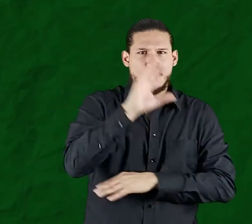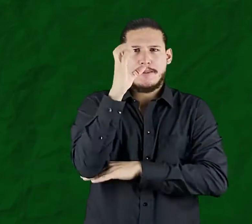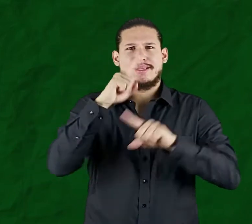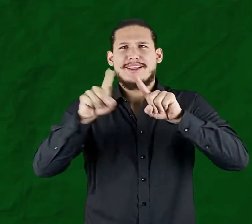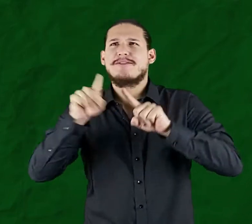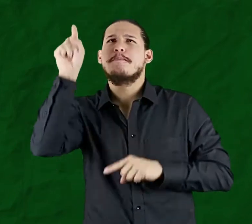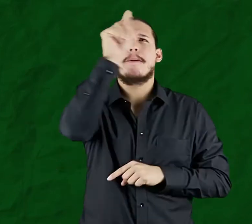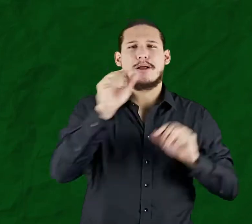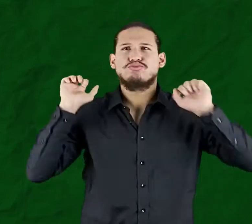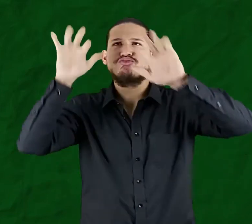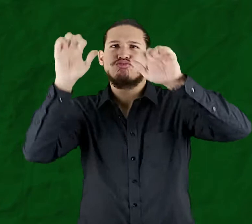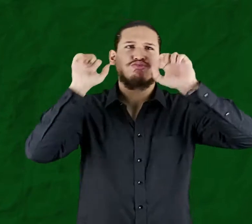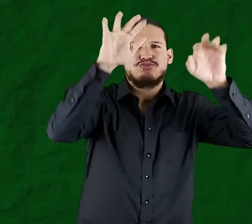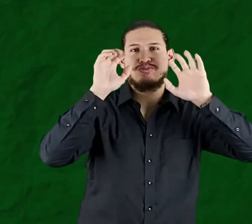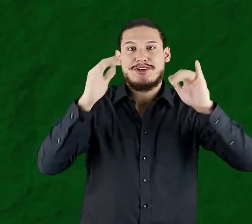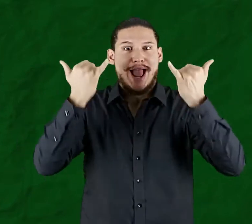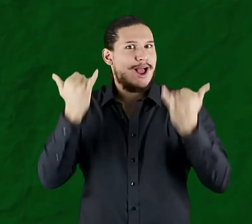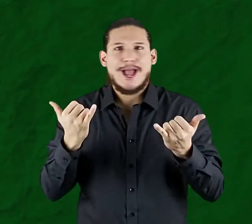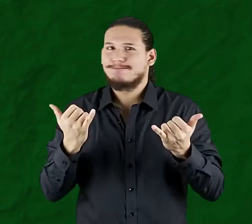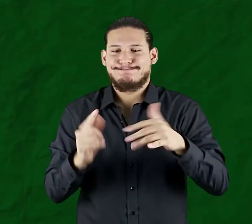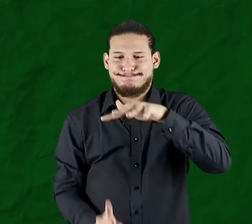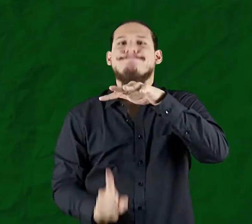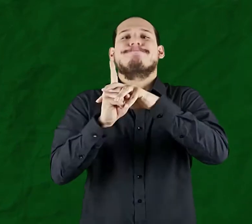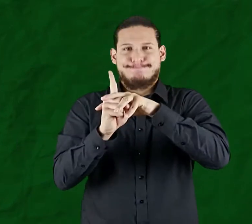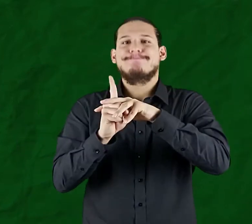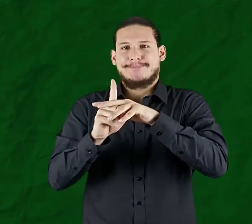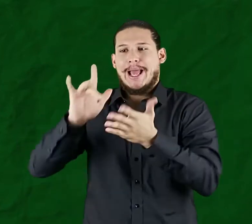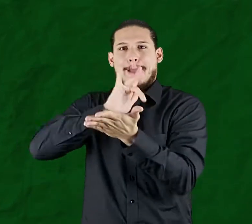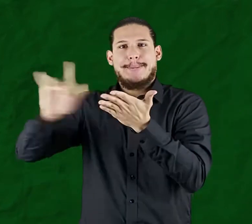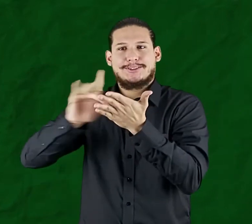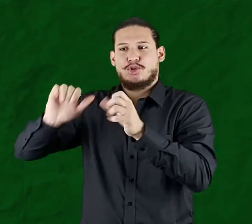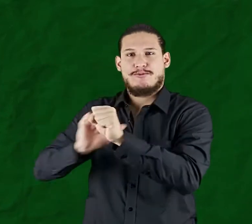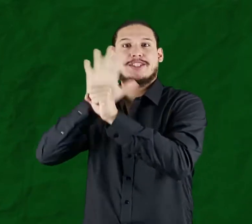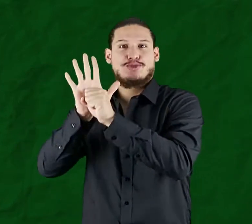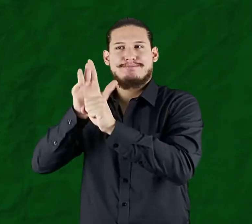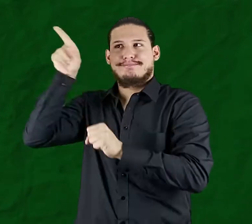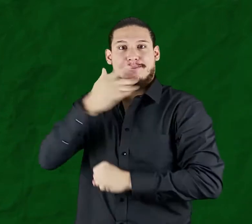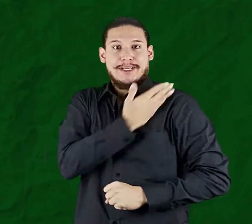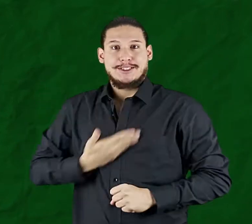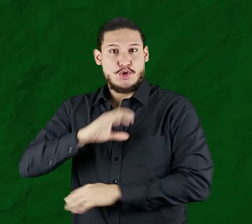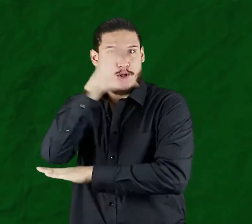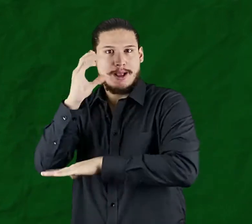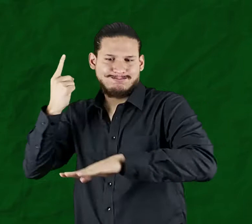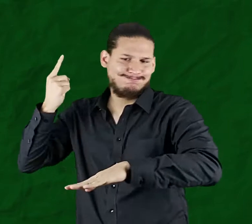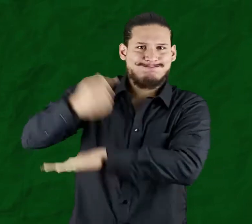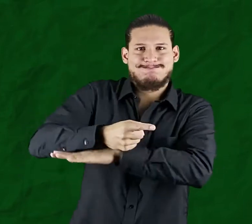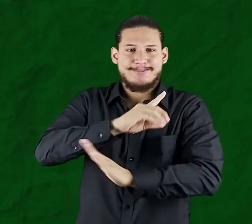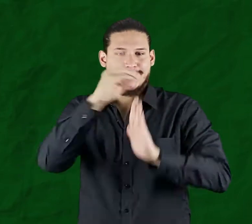delegados de los diferentes departamentos del país asisten de manera presencial, pero a causa del estado de emergencia por el COVID y